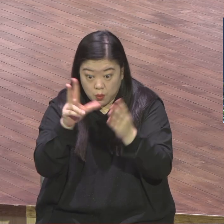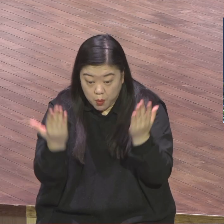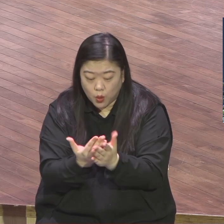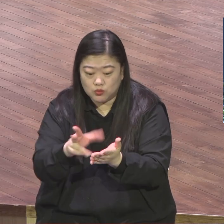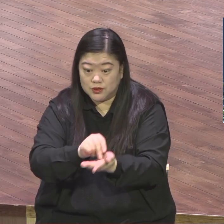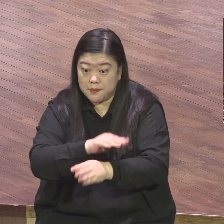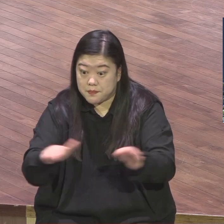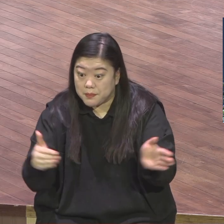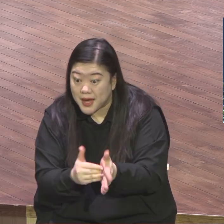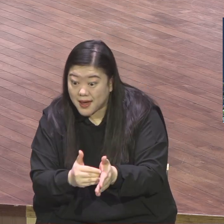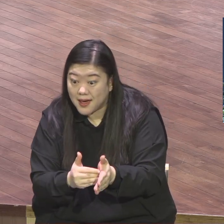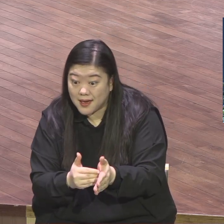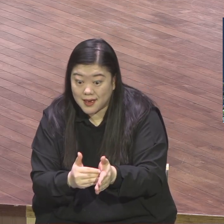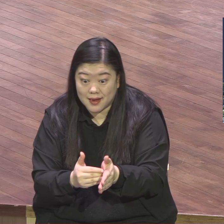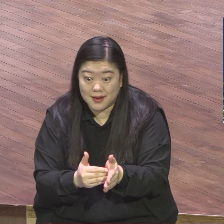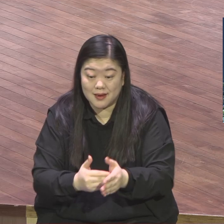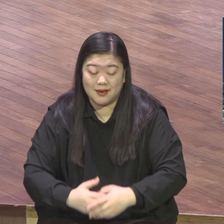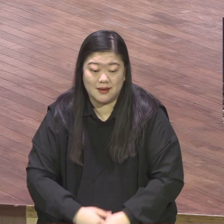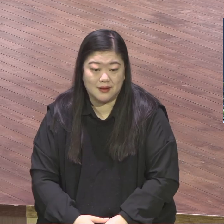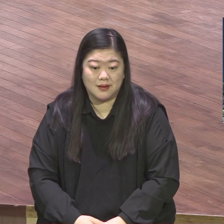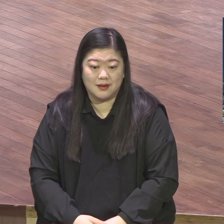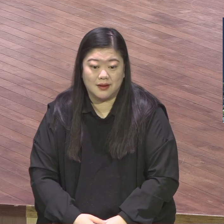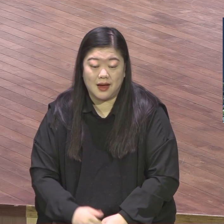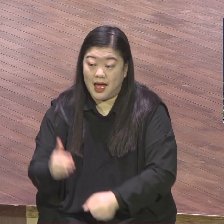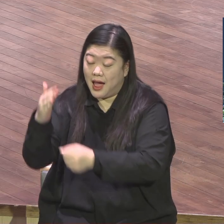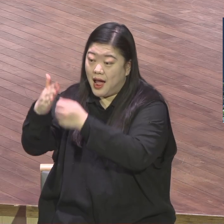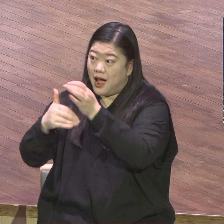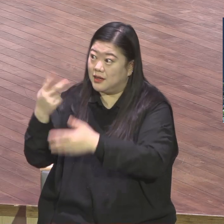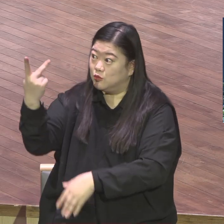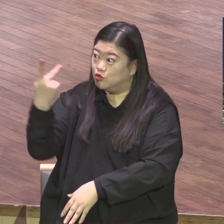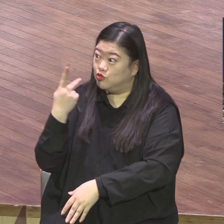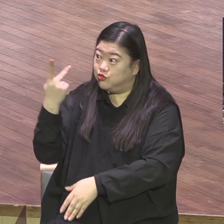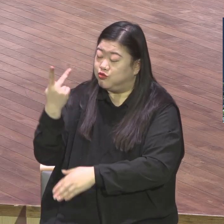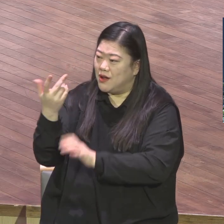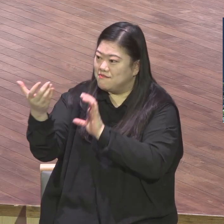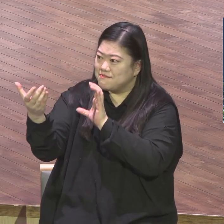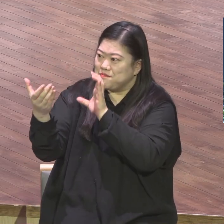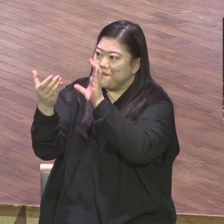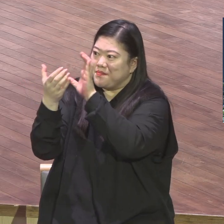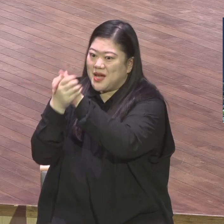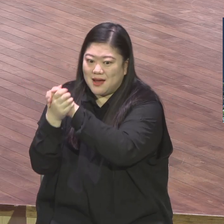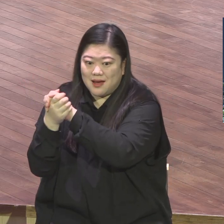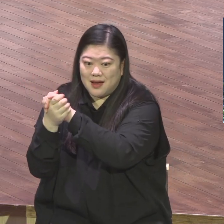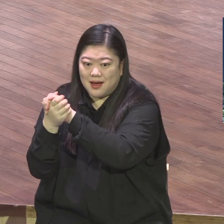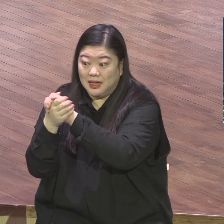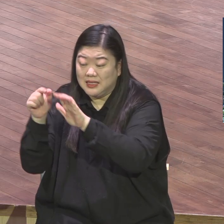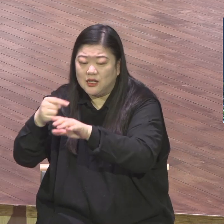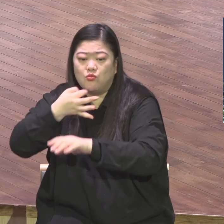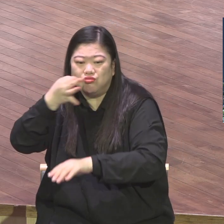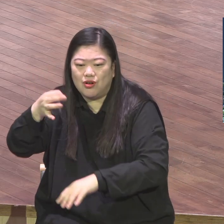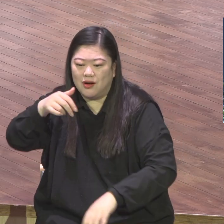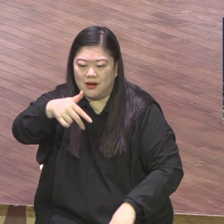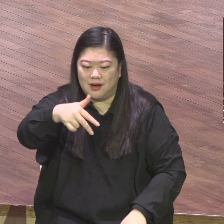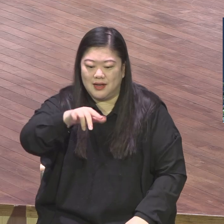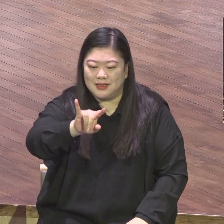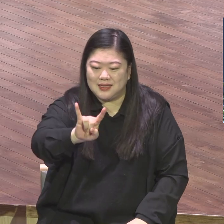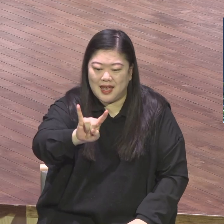하나님과 화목 관계가 회복되는 재창조의 축복. 이걸 재창조라 그래요. 구원받은 것.